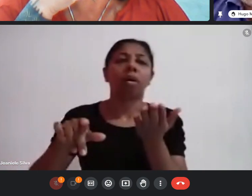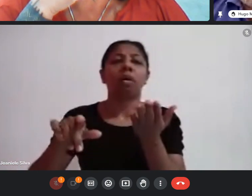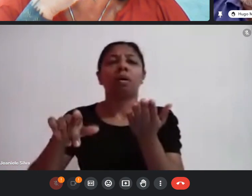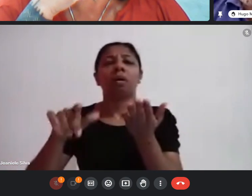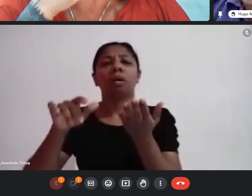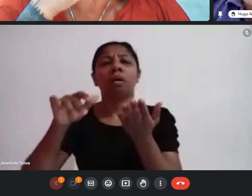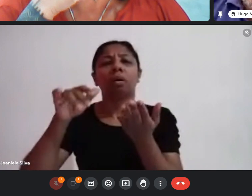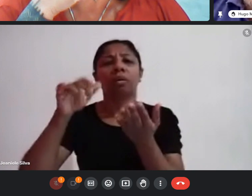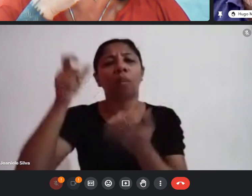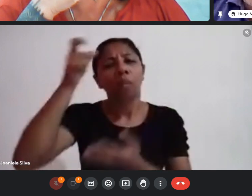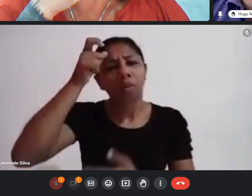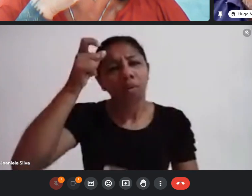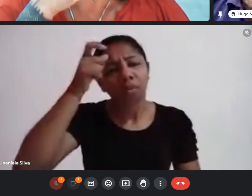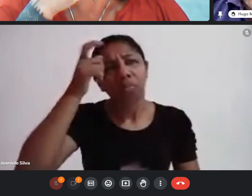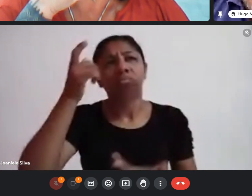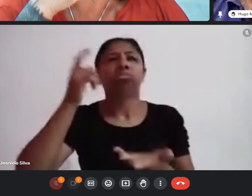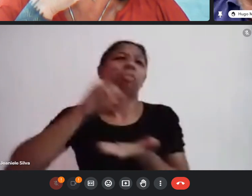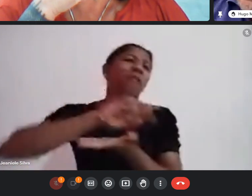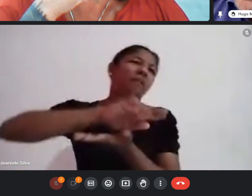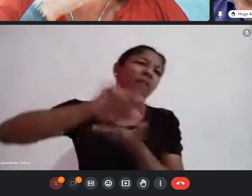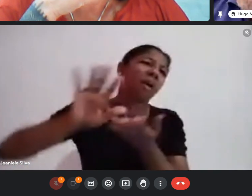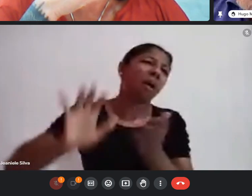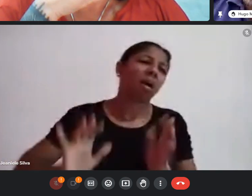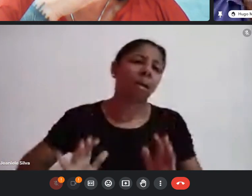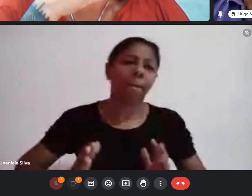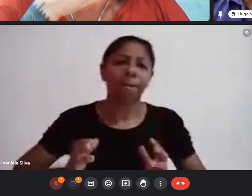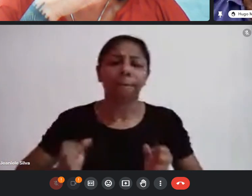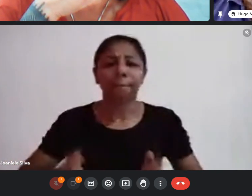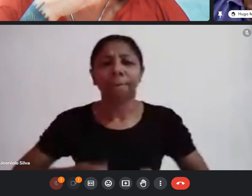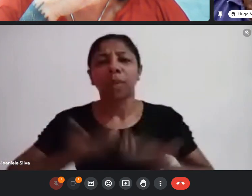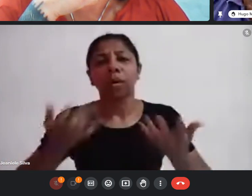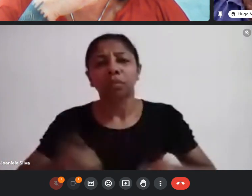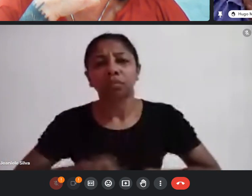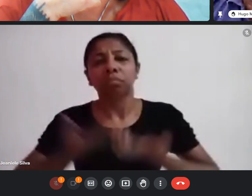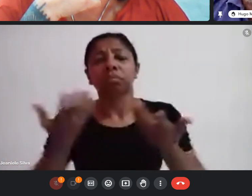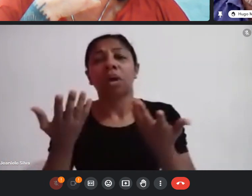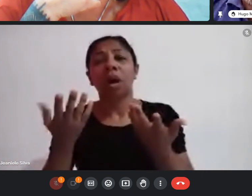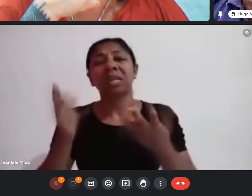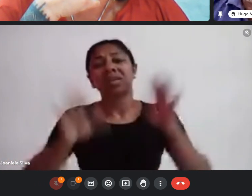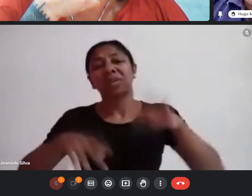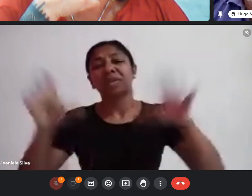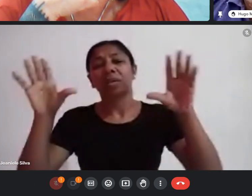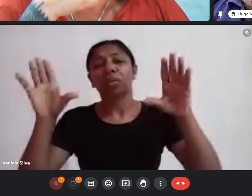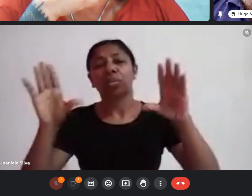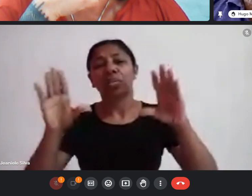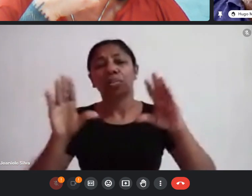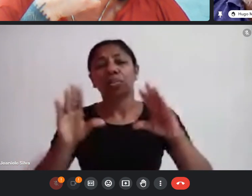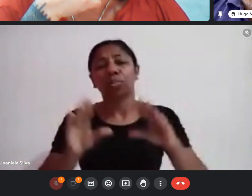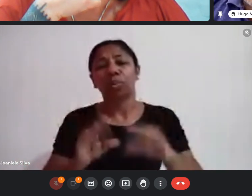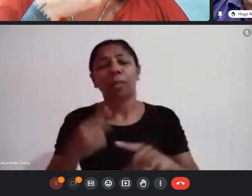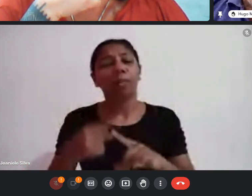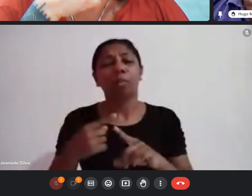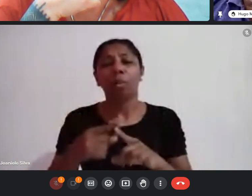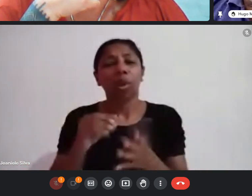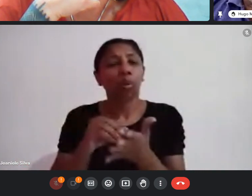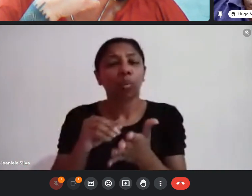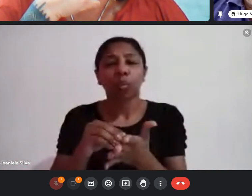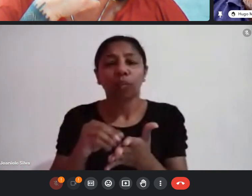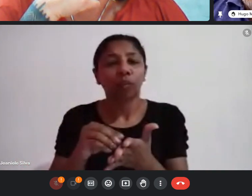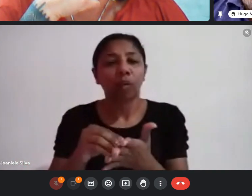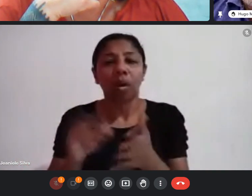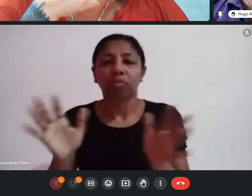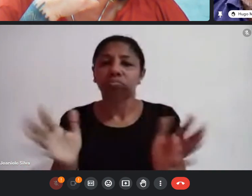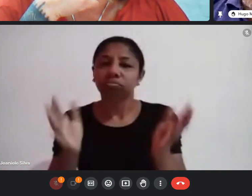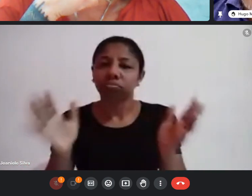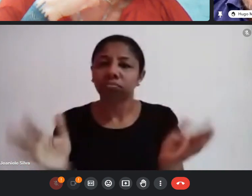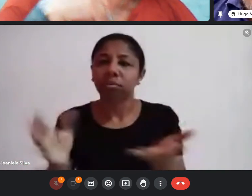diversas manifestações algumas inclusive se acabando por falta de incentivo então eu acho que se nós tivéssemos